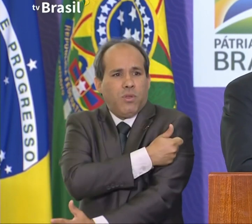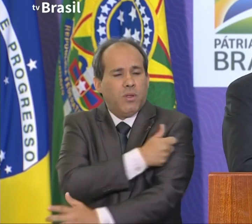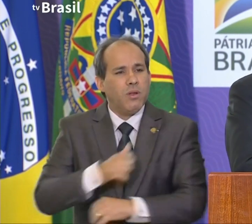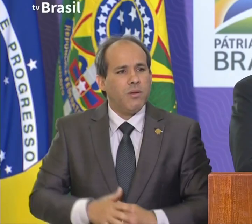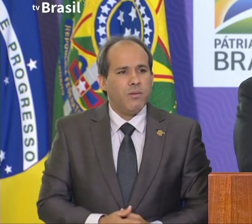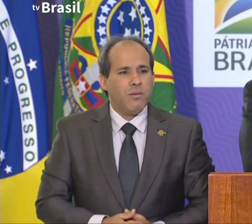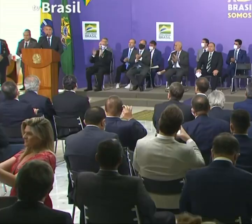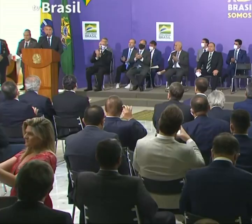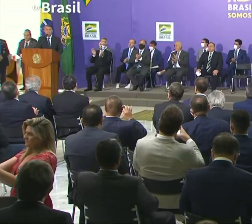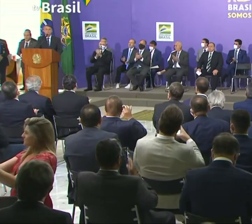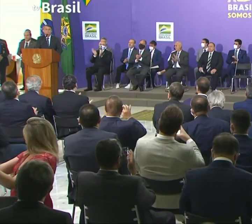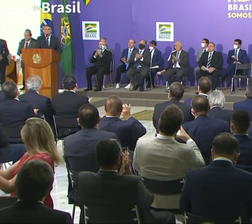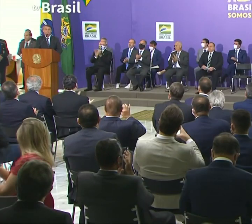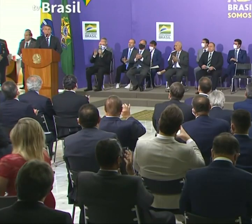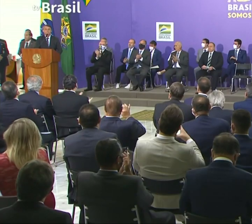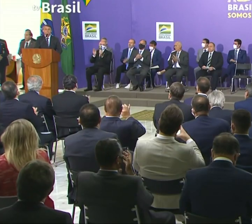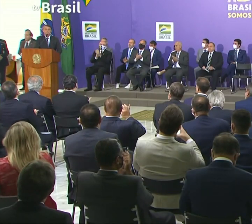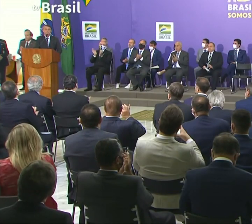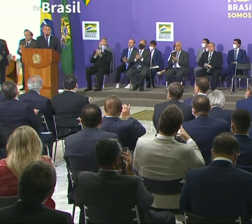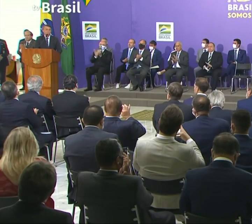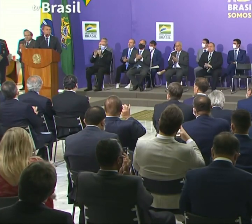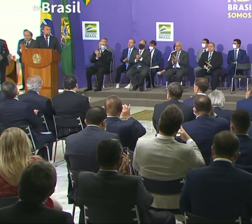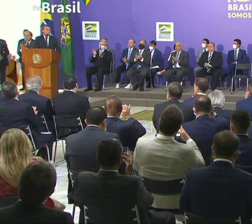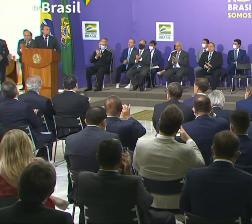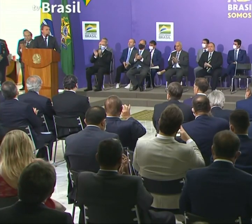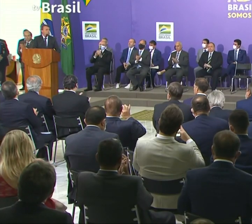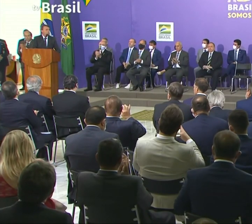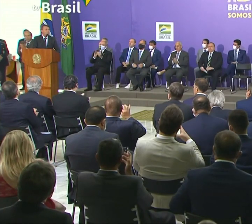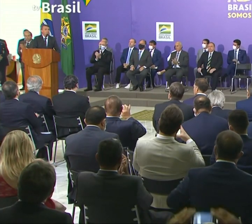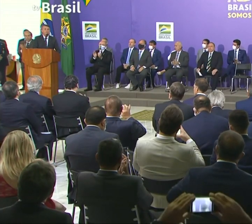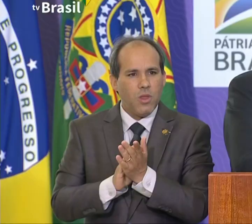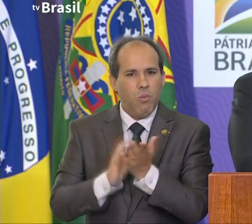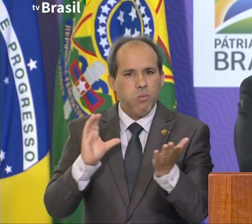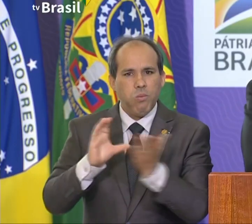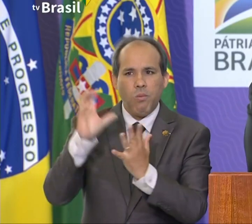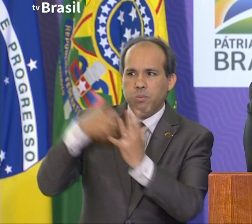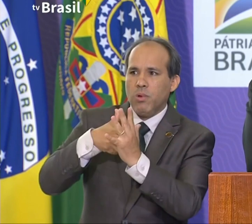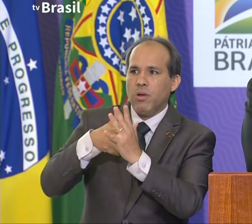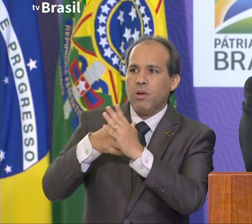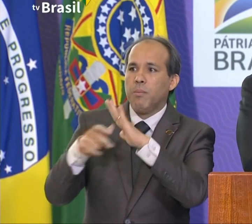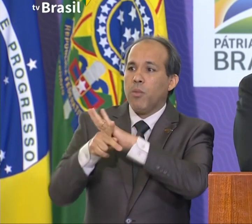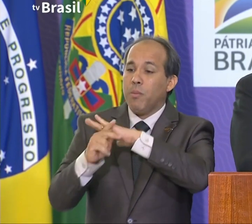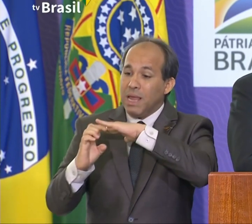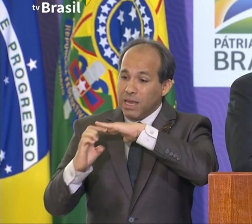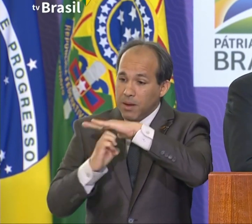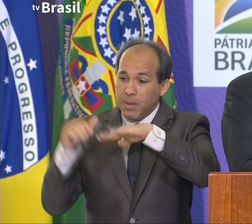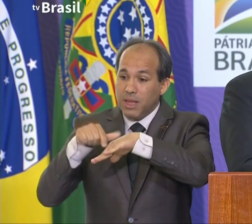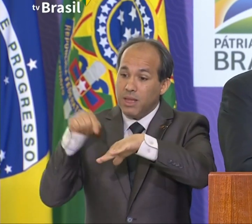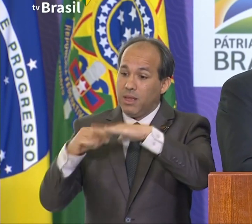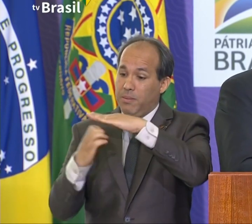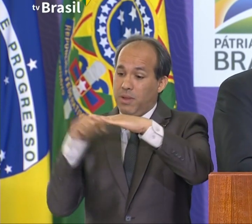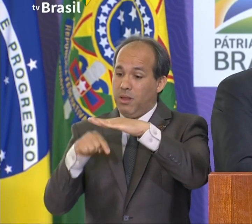empresa que se encaixar